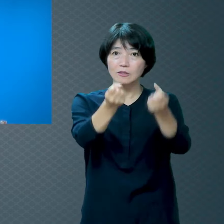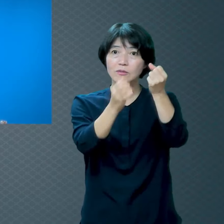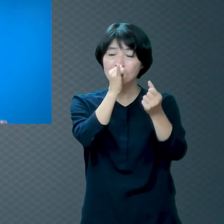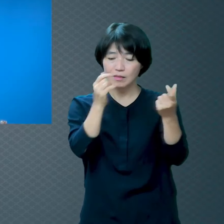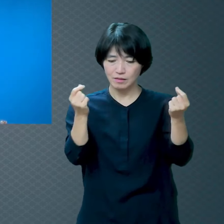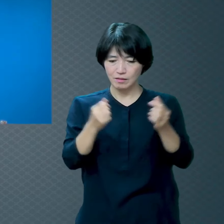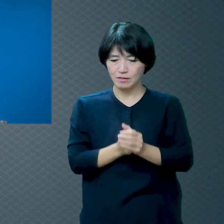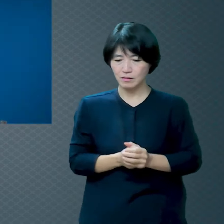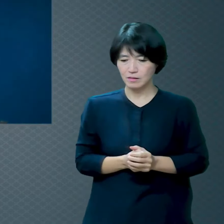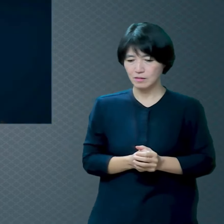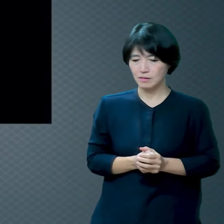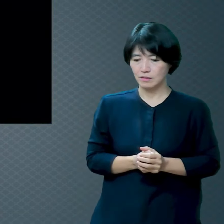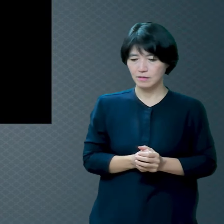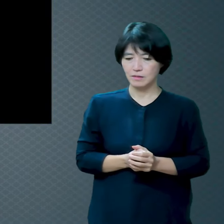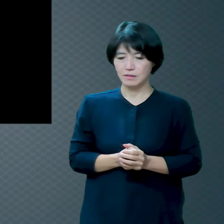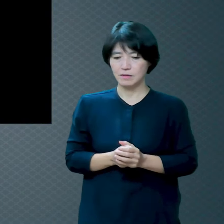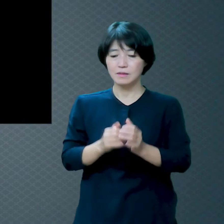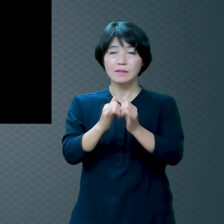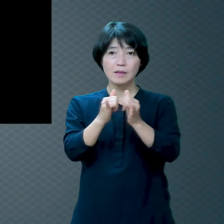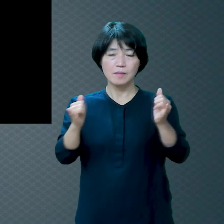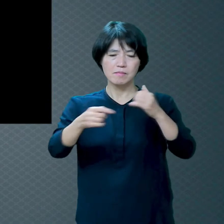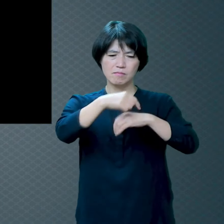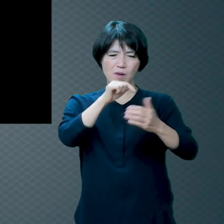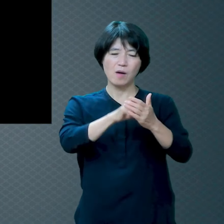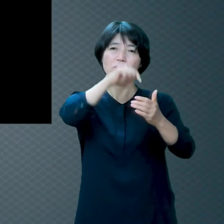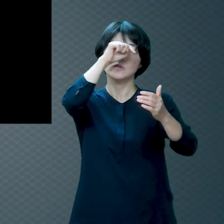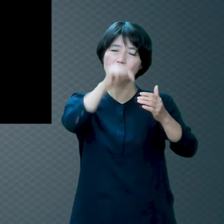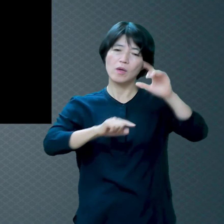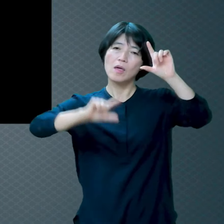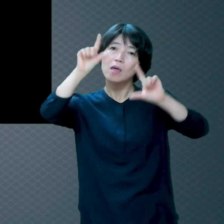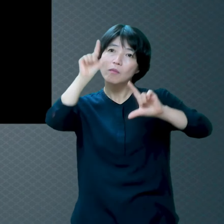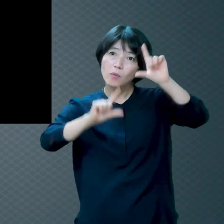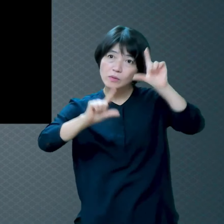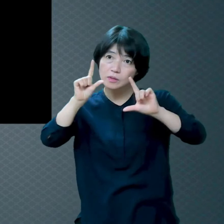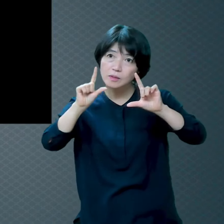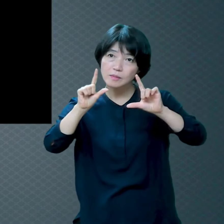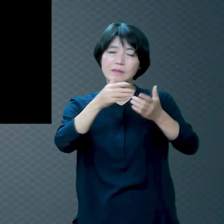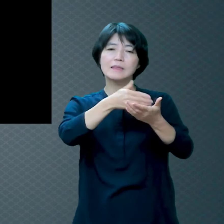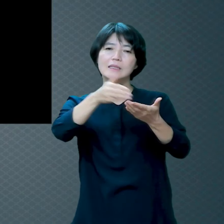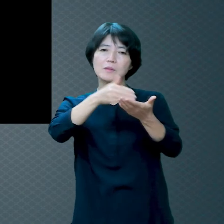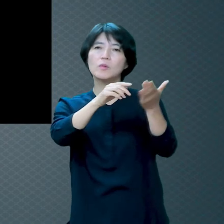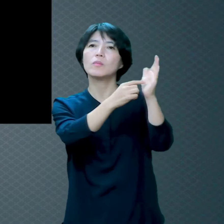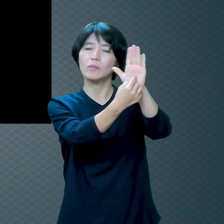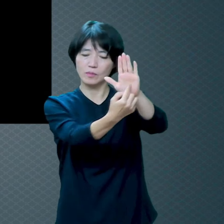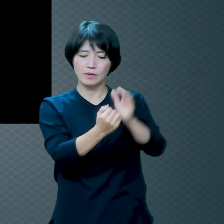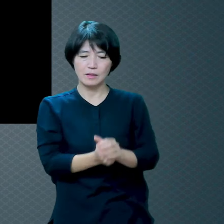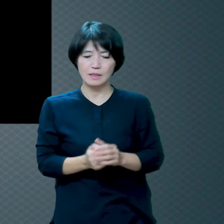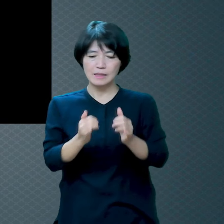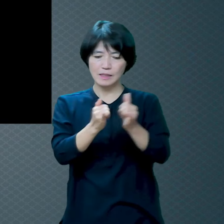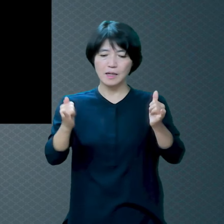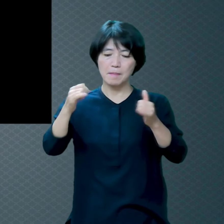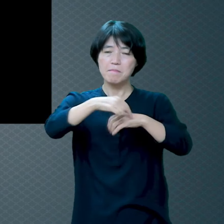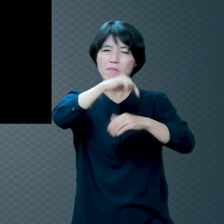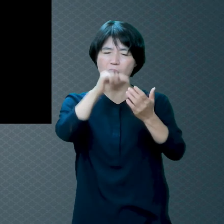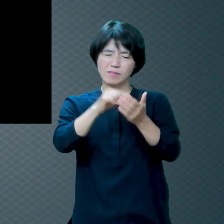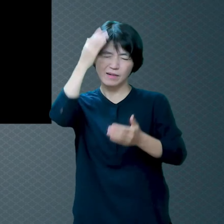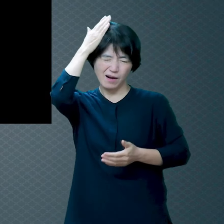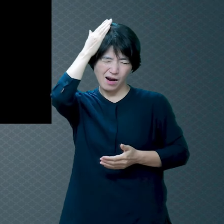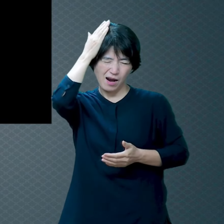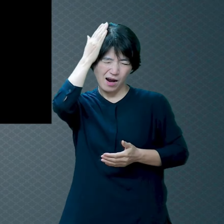그림으로 이렇게 표현을 했는데 사람의 마음판을 까만색으로 칠해놨죠